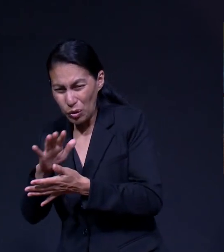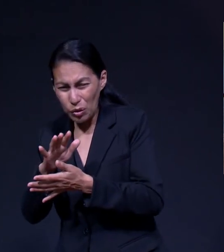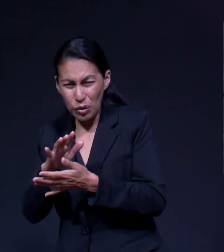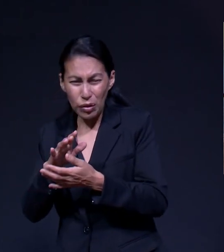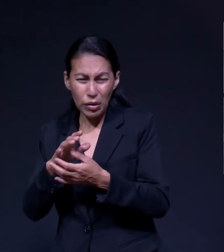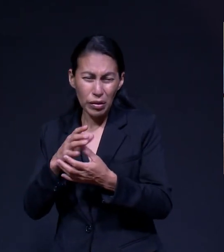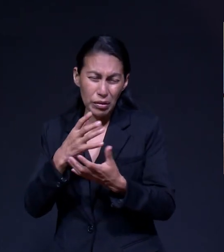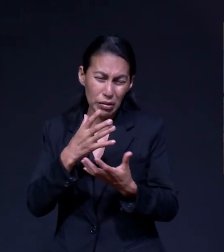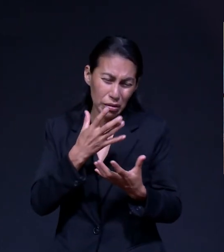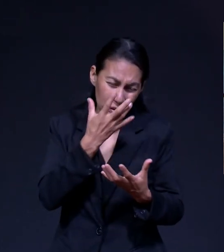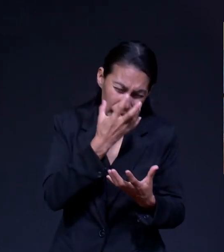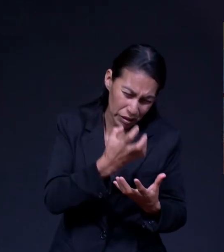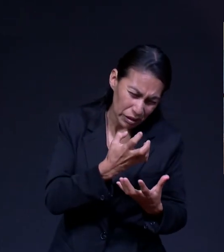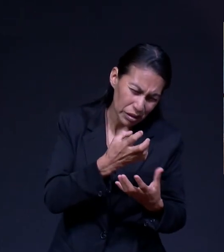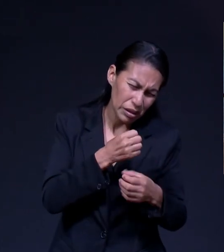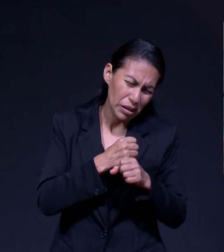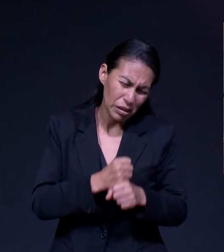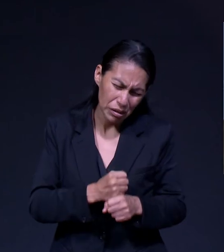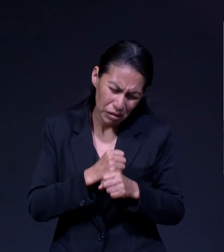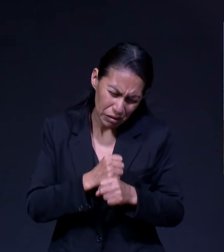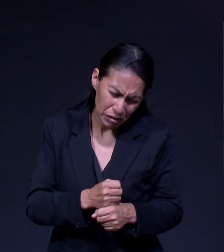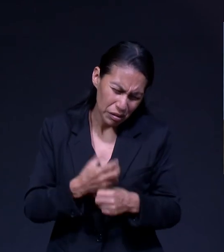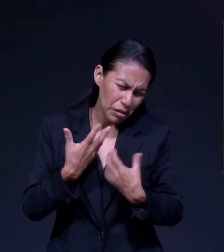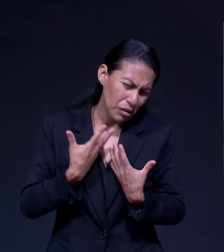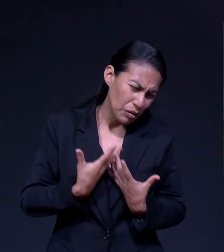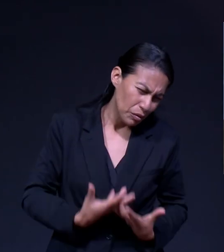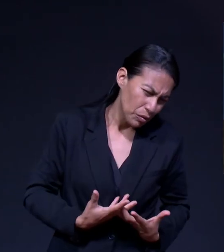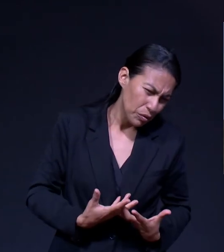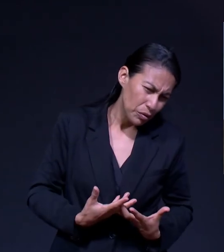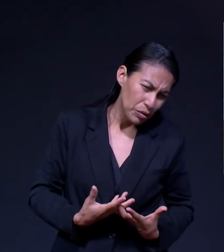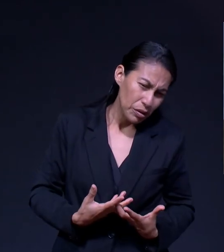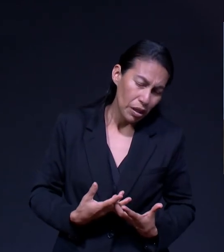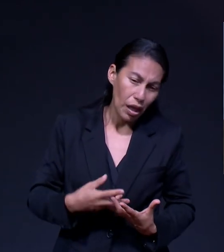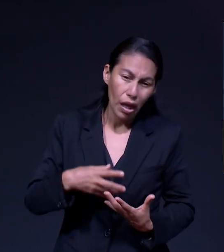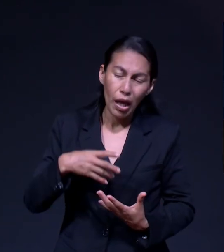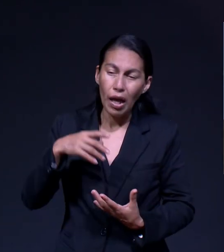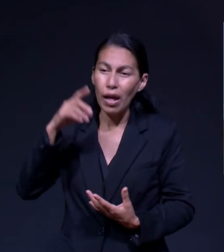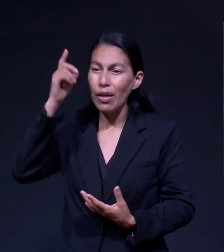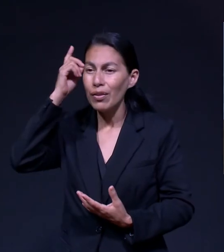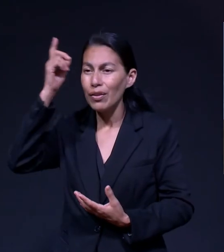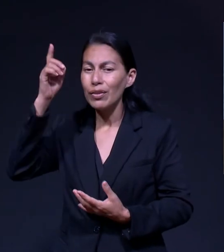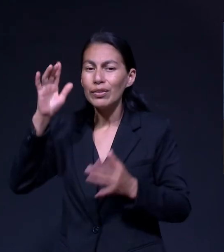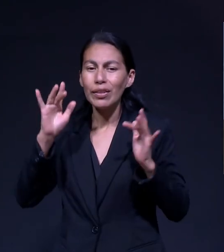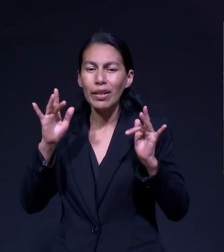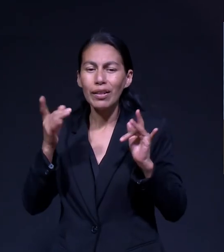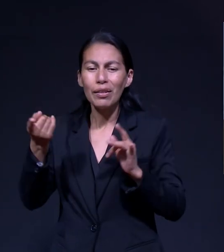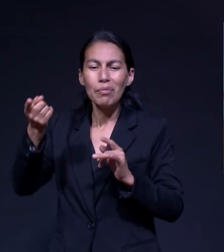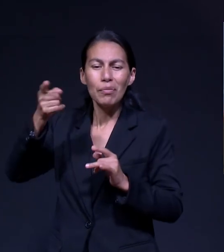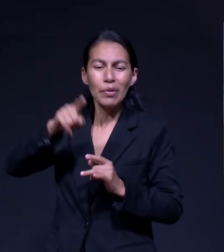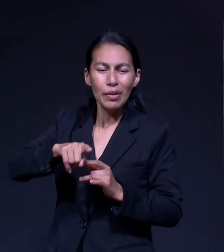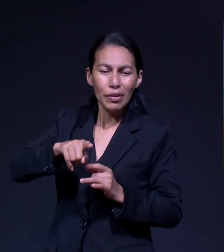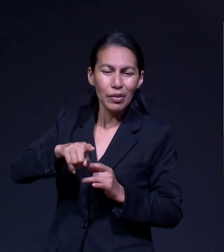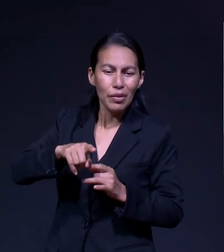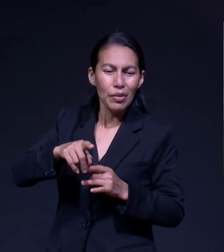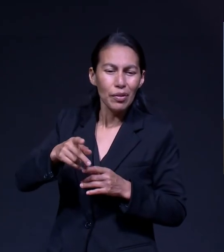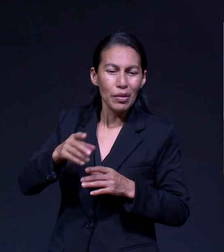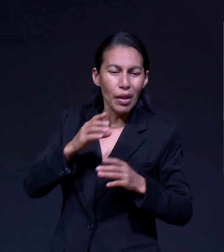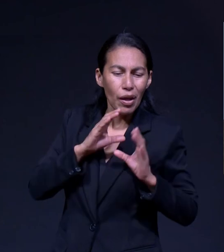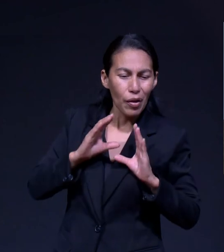Siempre Hubo Un Ángel De Mi Lado Siempre Estuvo Él Viendo Cuidándome Preparando El Camino Lo Que Iba A Seguir